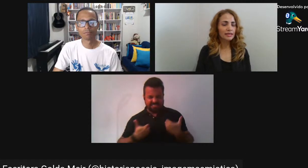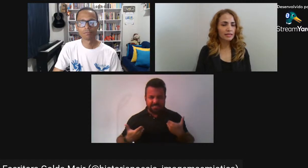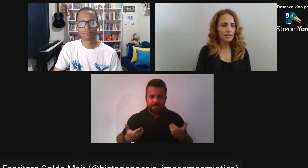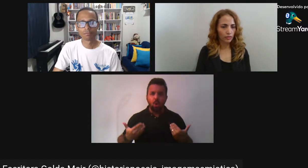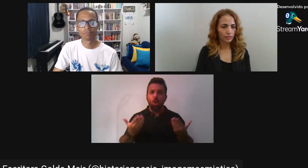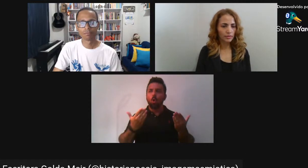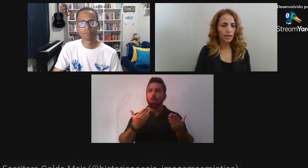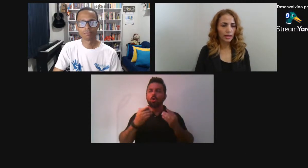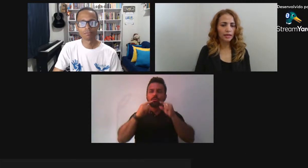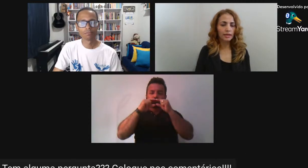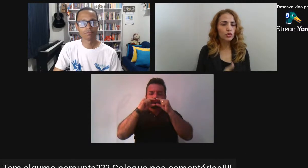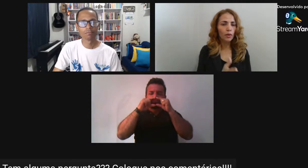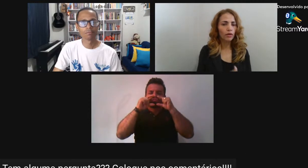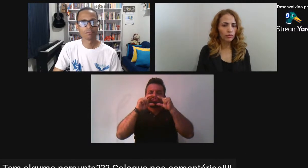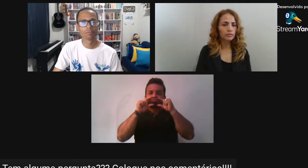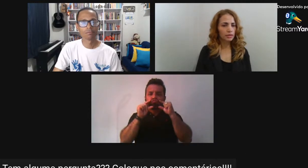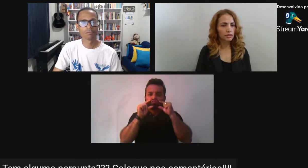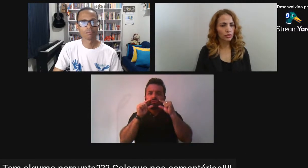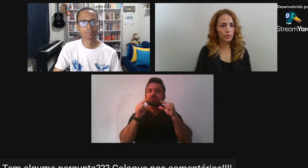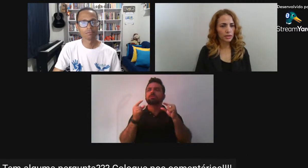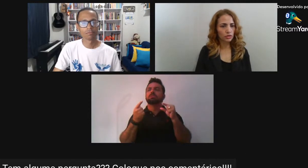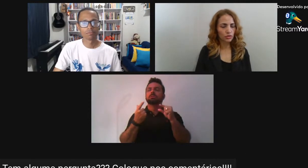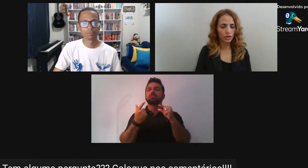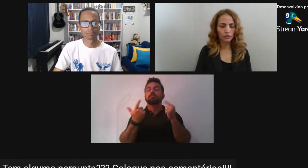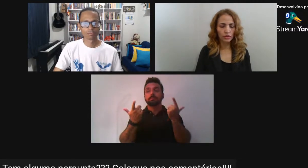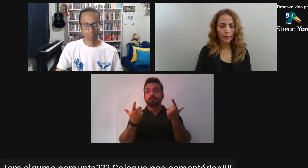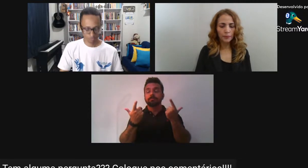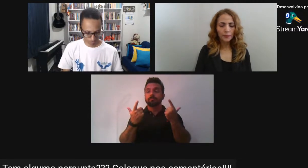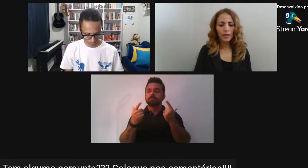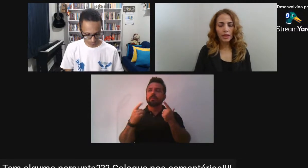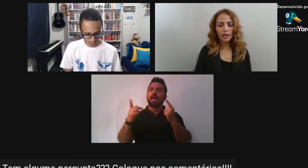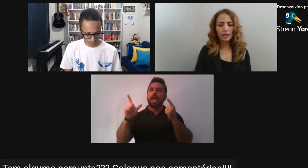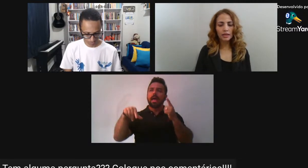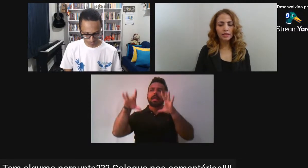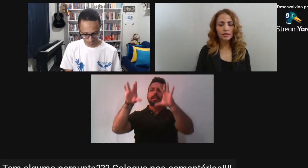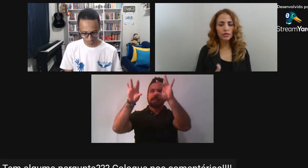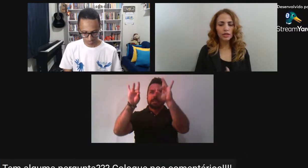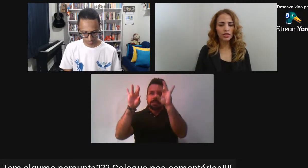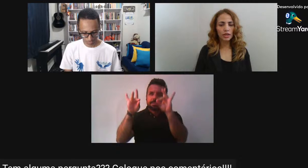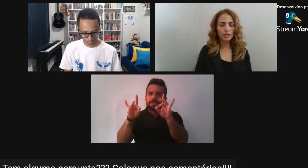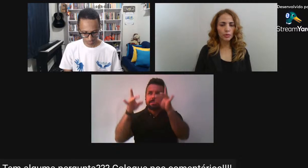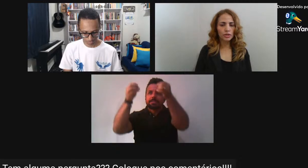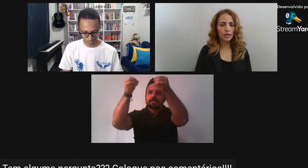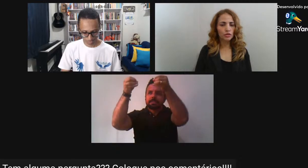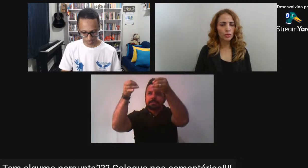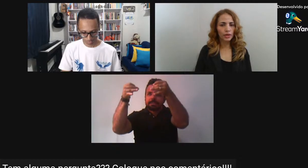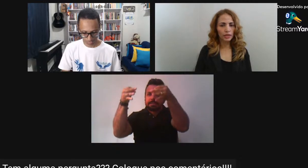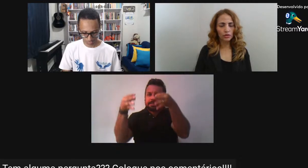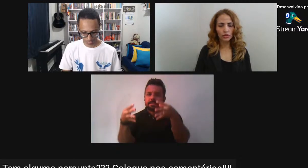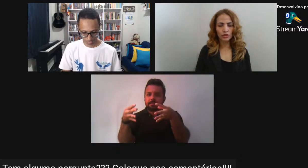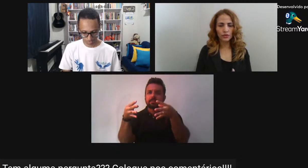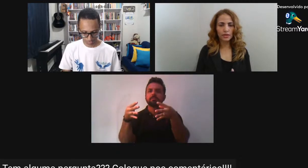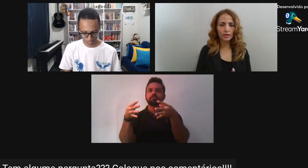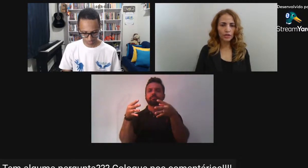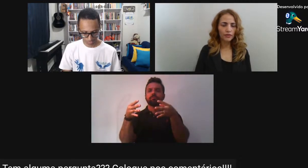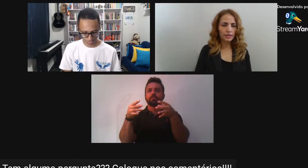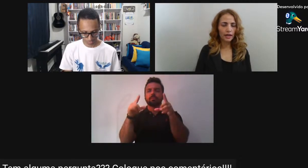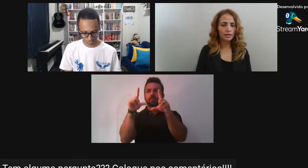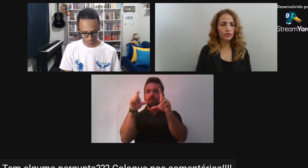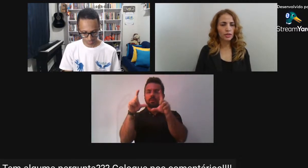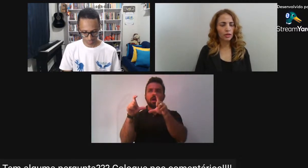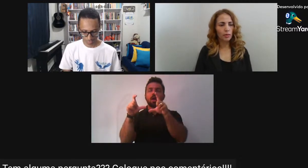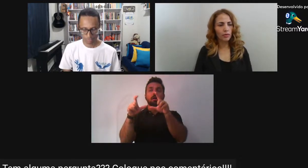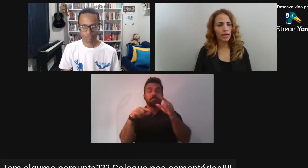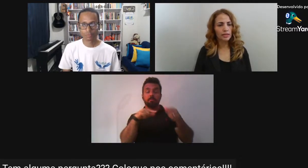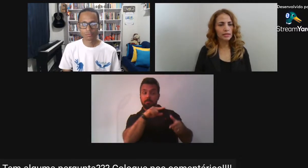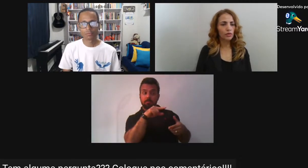com essa descrição Textual Sobre esses sujeitos E durante esse processo O meu orientador Diz Você já fez